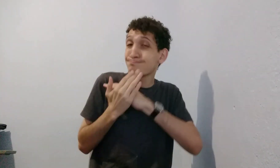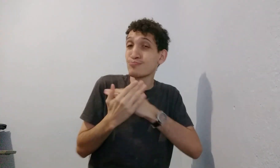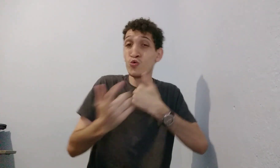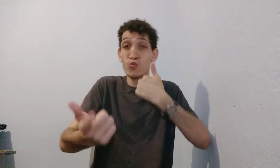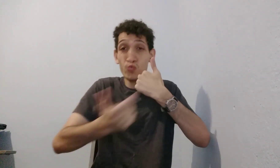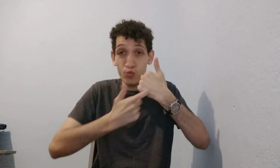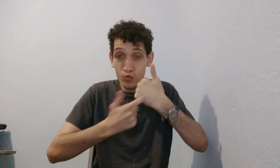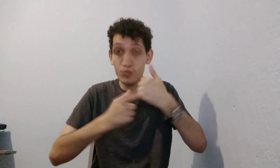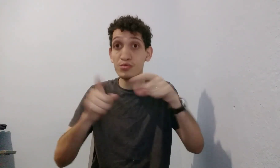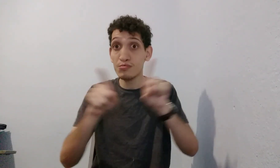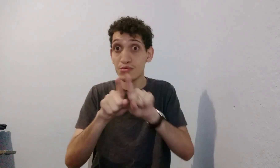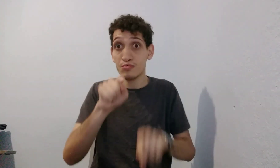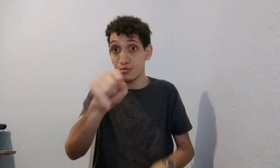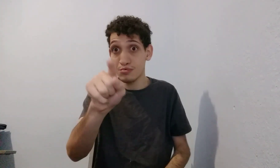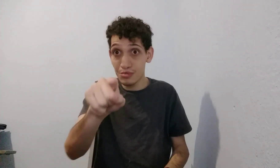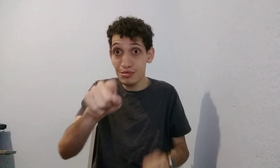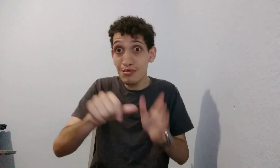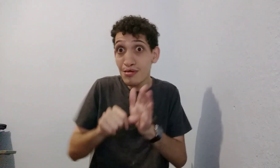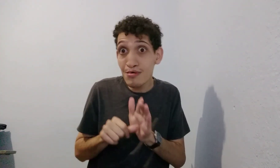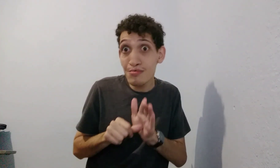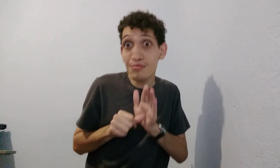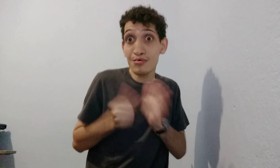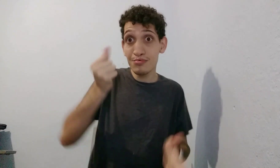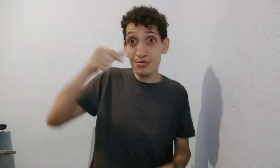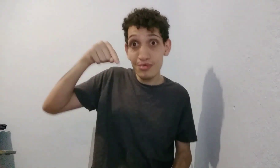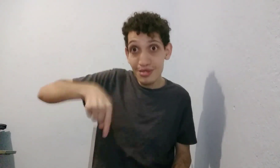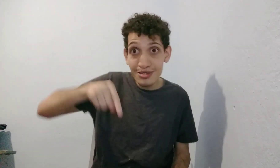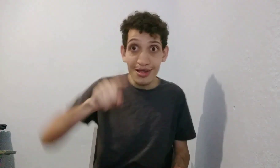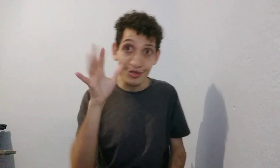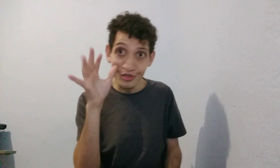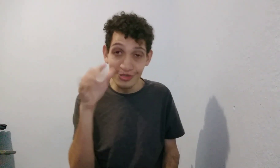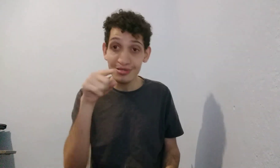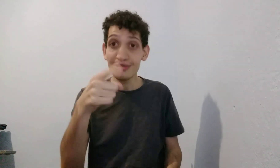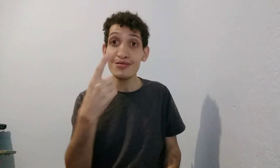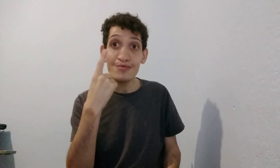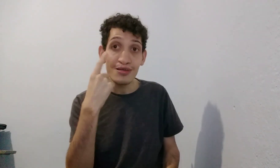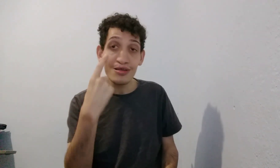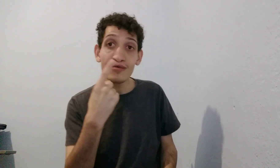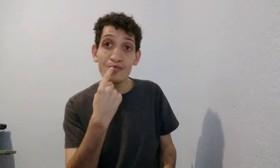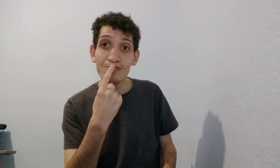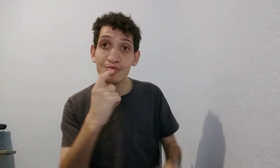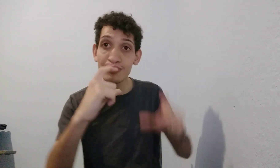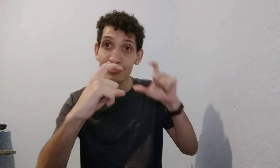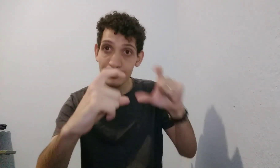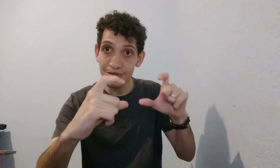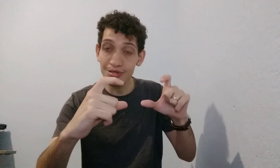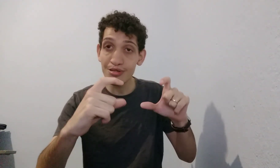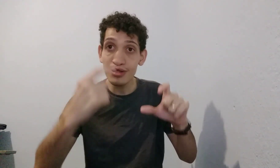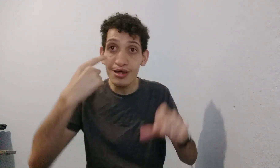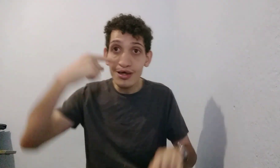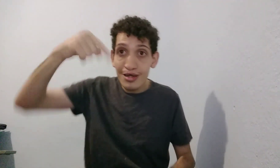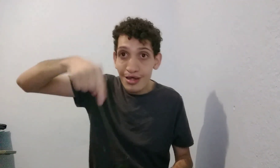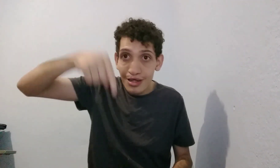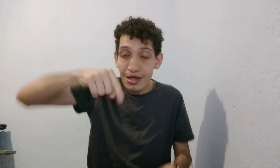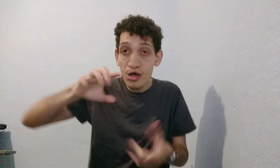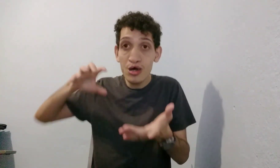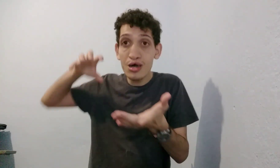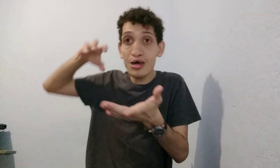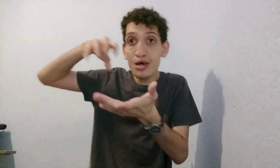para você me ajudar a curtir esse vídeo. Também, você, a primeira vez, que está me assistindo, que você veja aqui o botão vermelho aqui embaixo, se